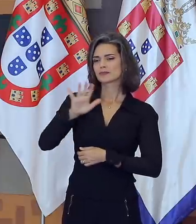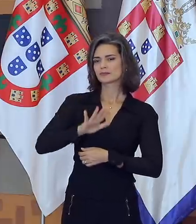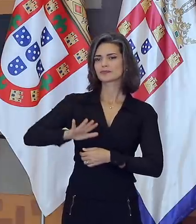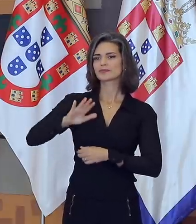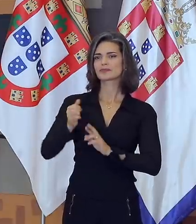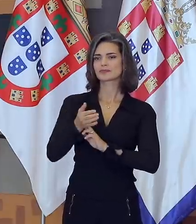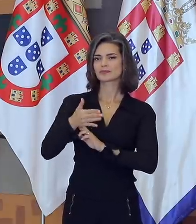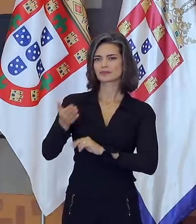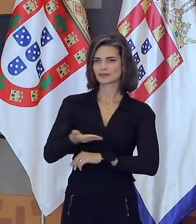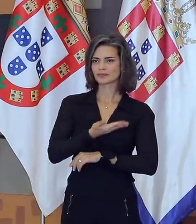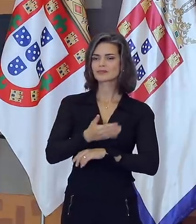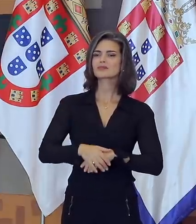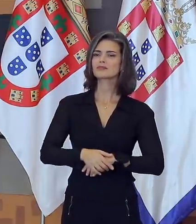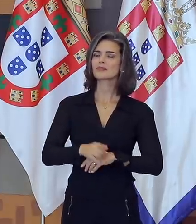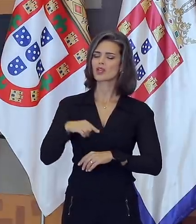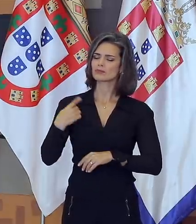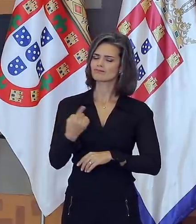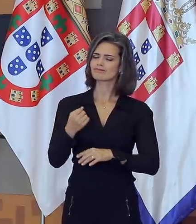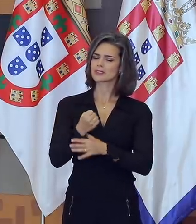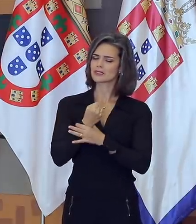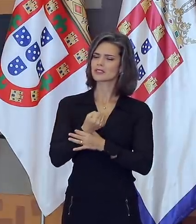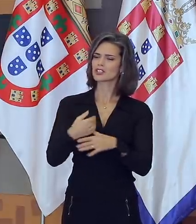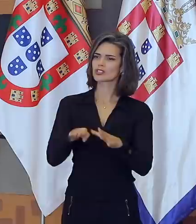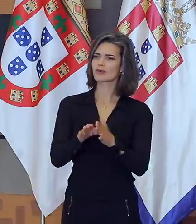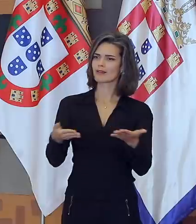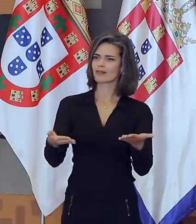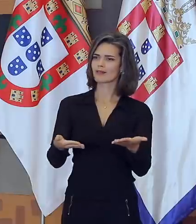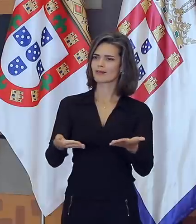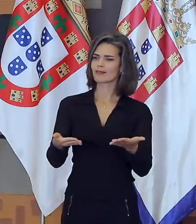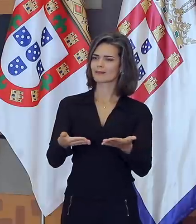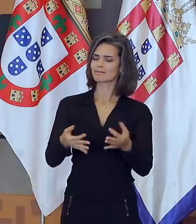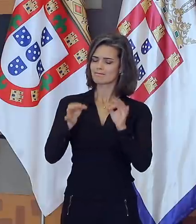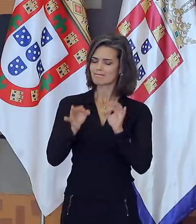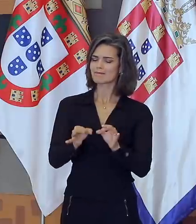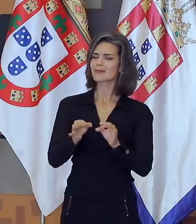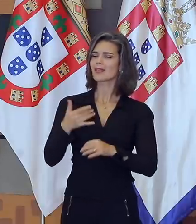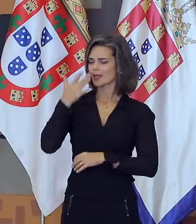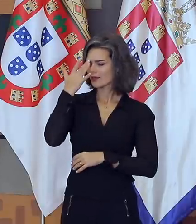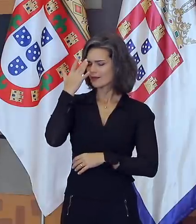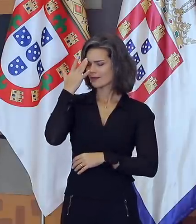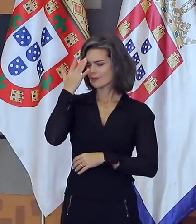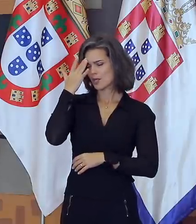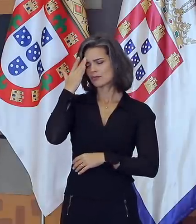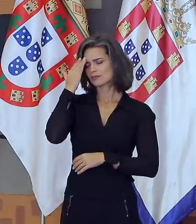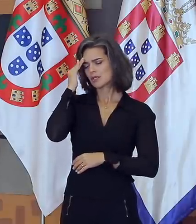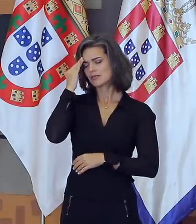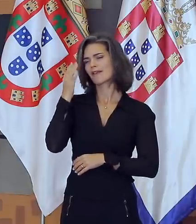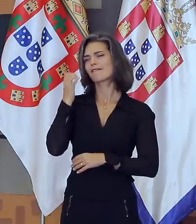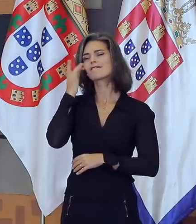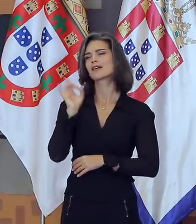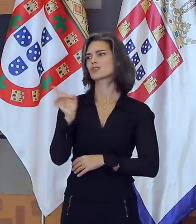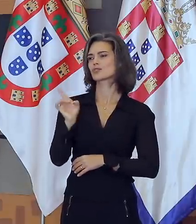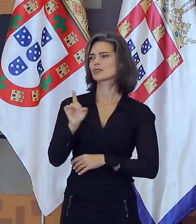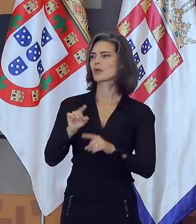Frota, garantiu que pudéssemos chegar até aqui e com êxito. Sei que não foi fácil, mas sei também que